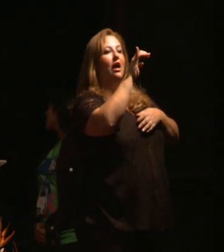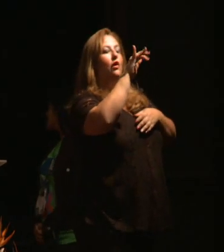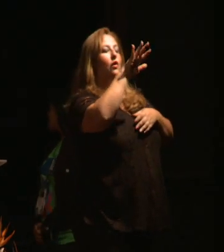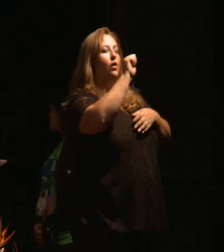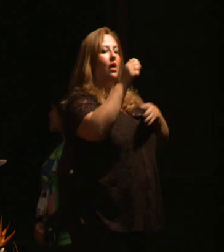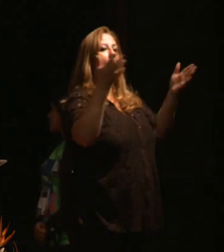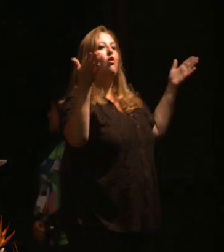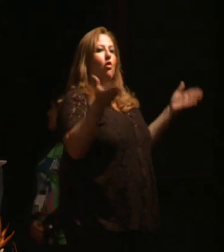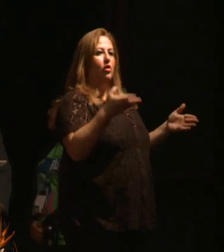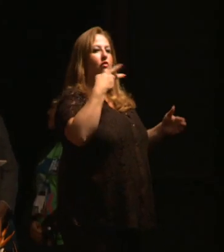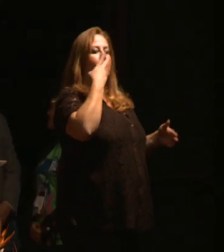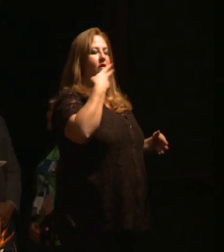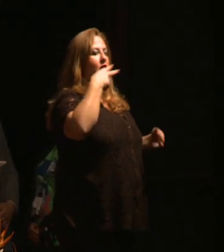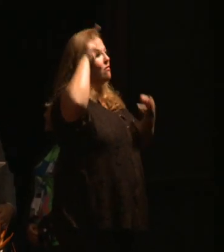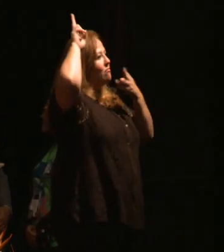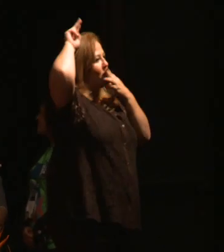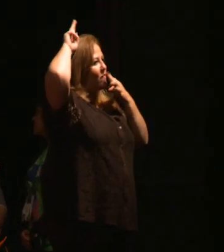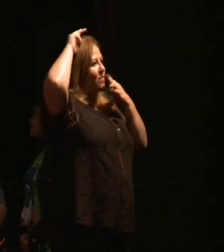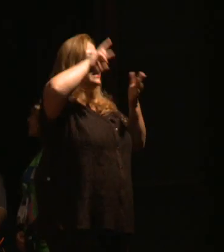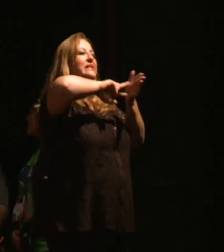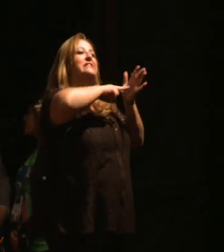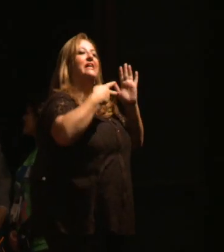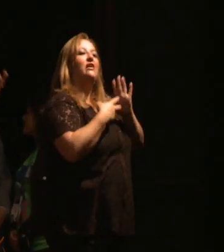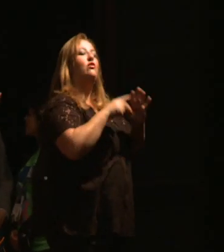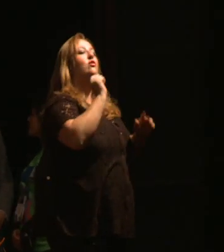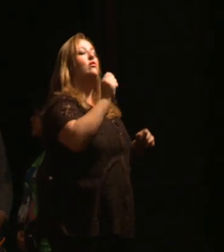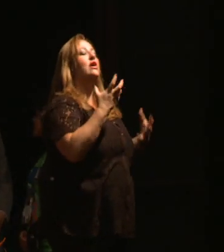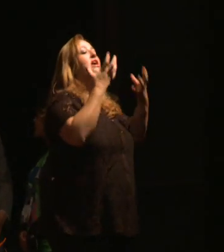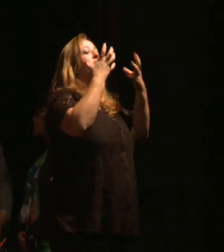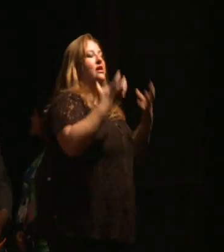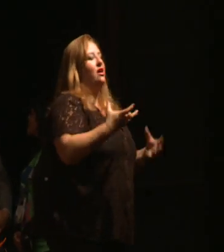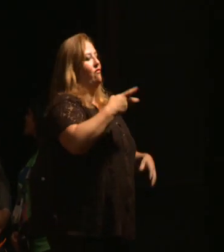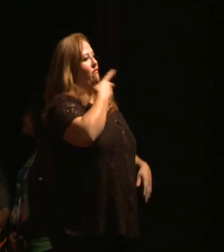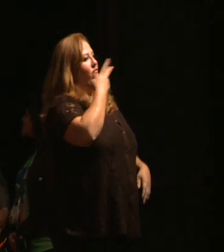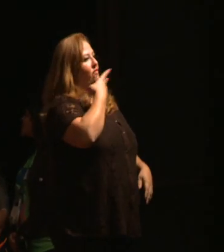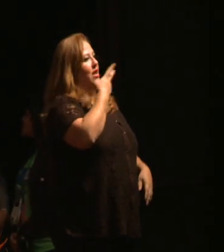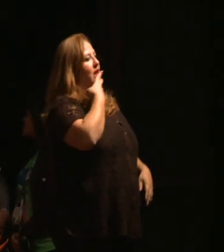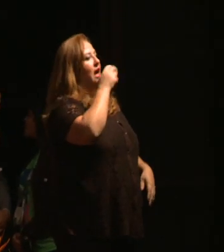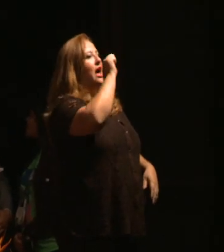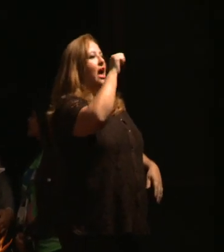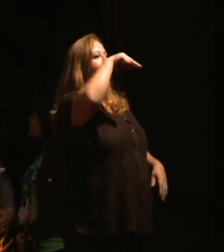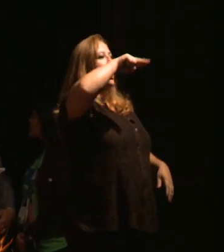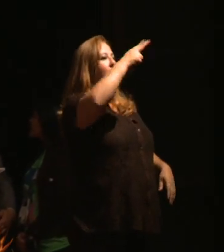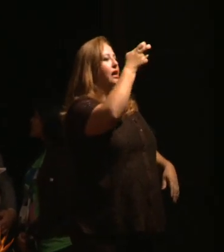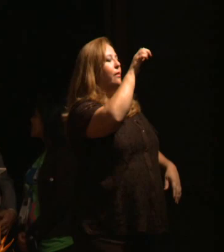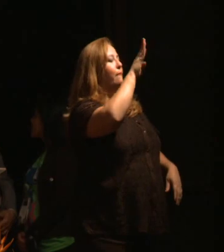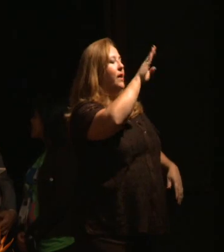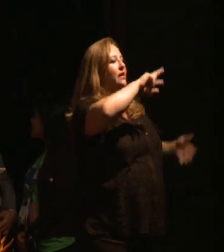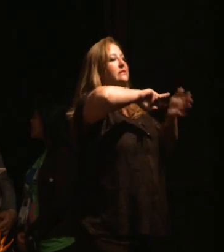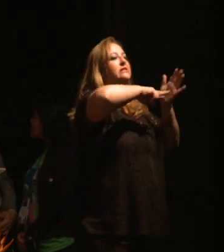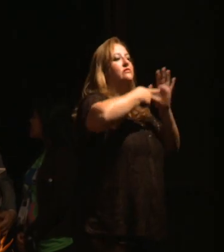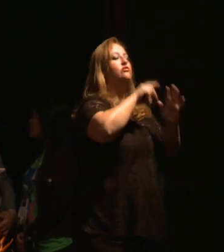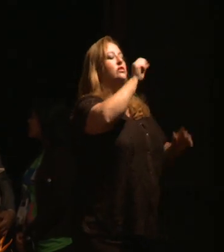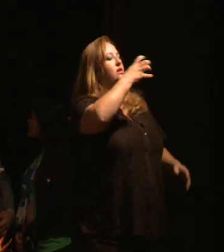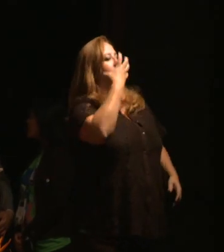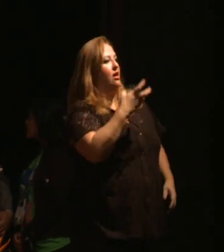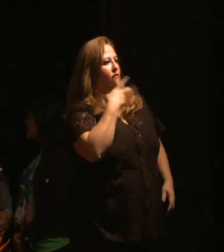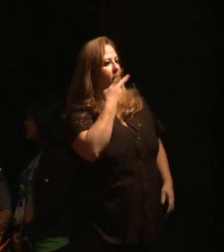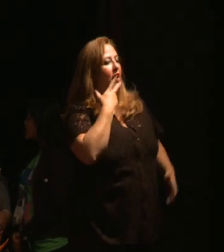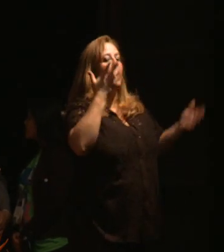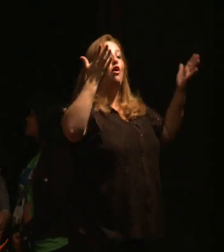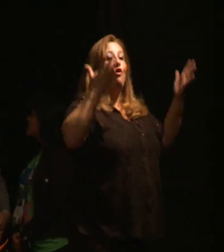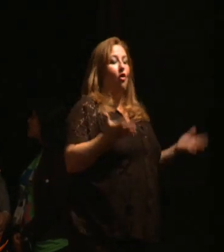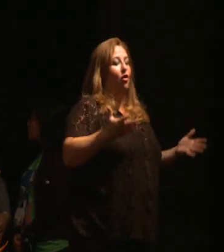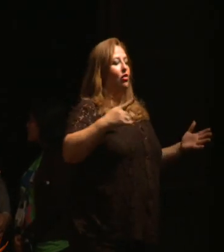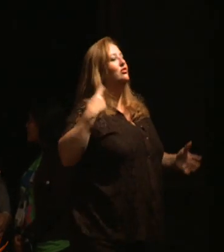nos disse hoje de manhã, significa, quero falar. Anhembi significa, quero falar. Então nós estamos aqui